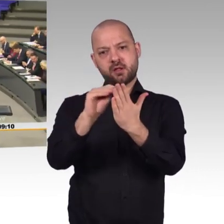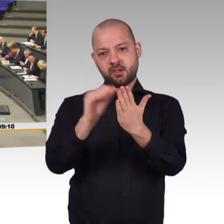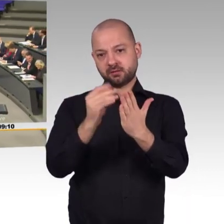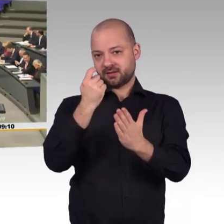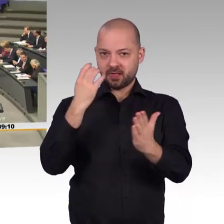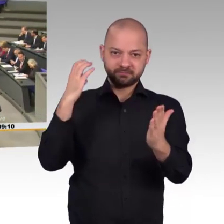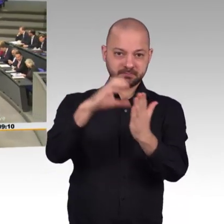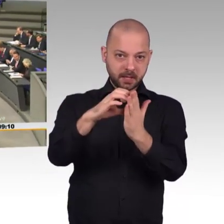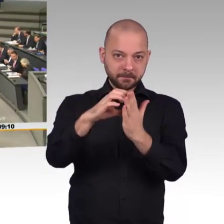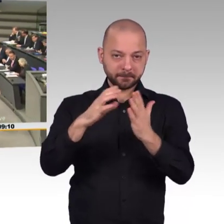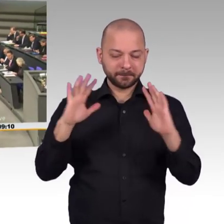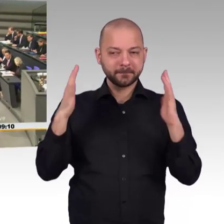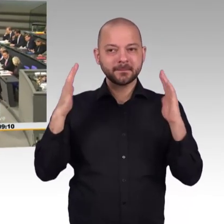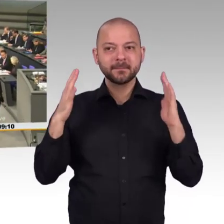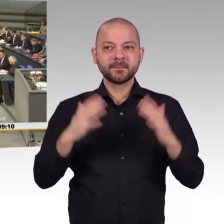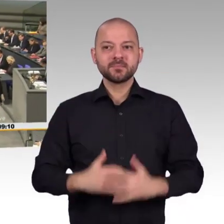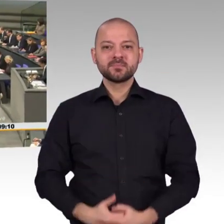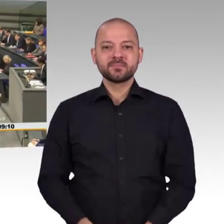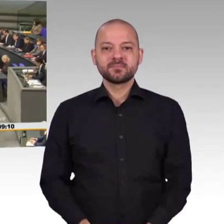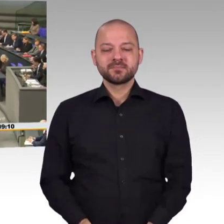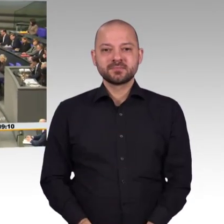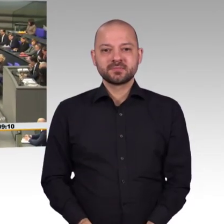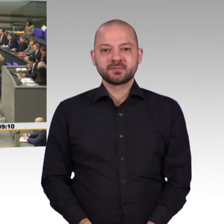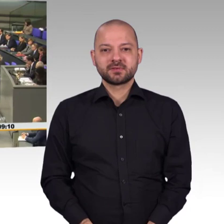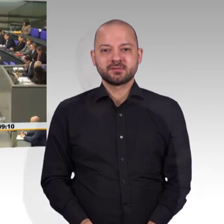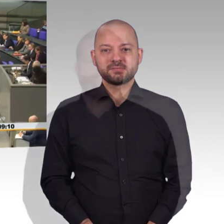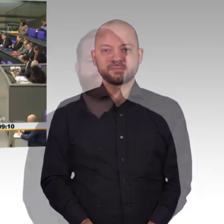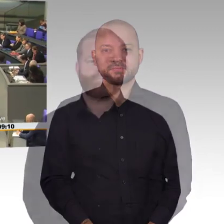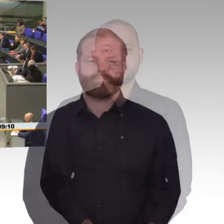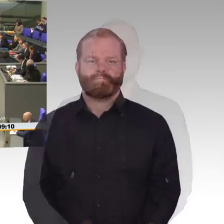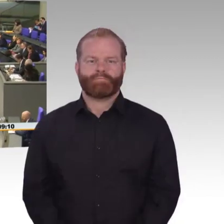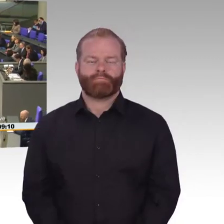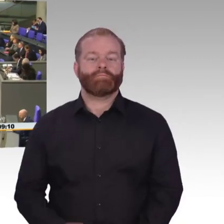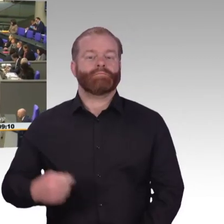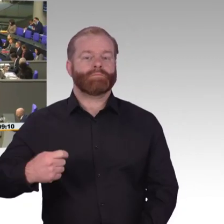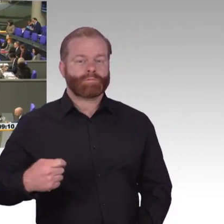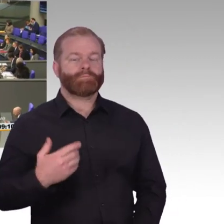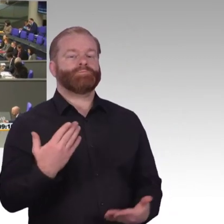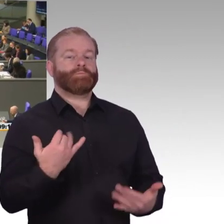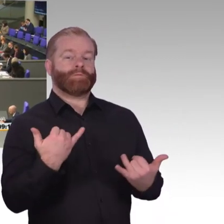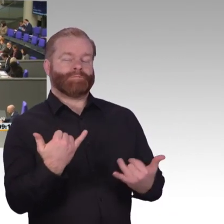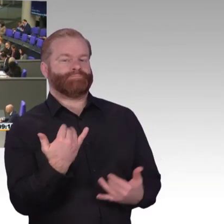Sehr geehrter Präsident! Werte Kollegen!